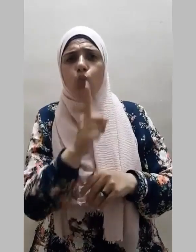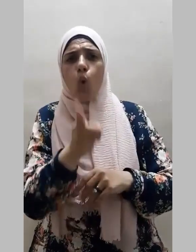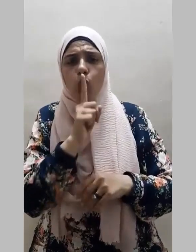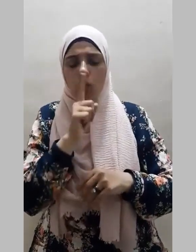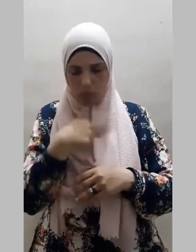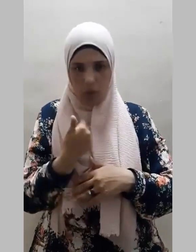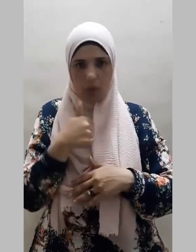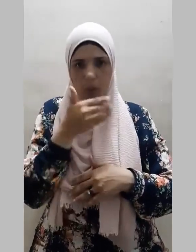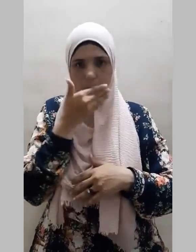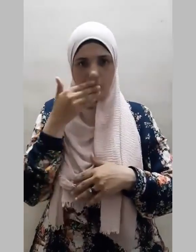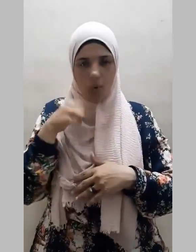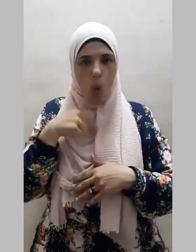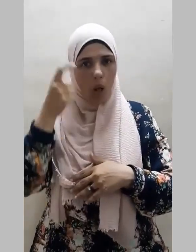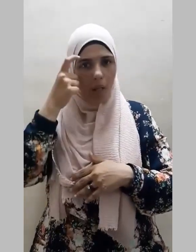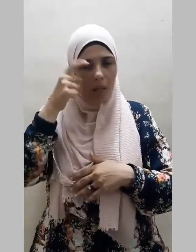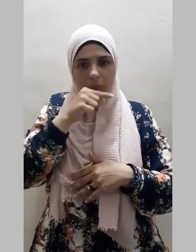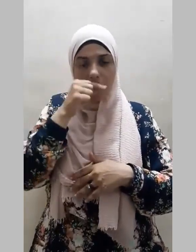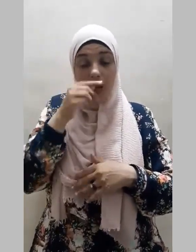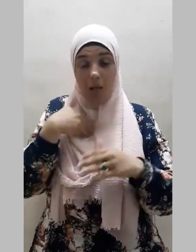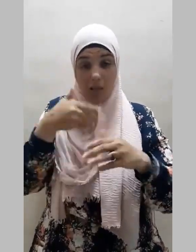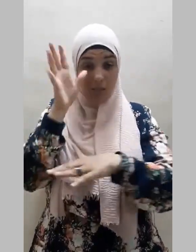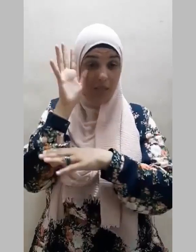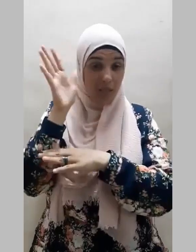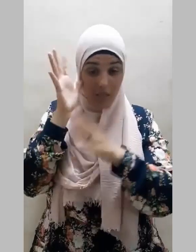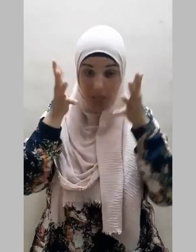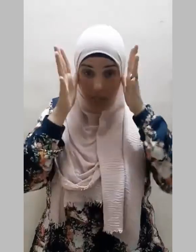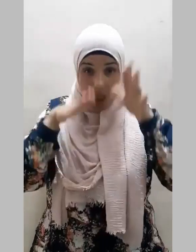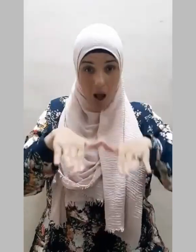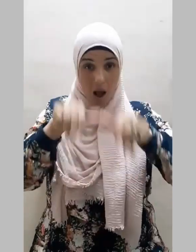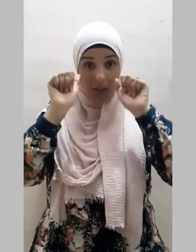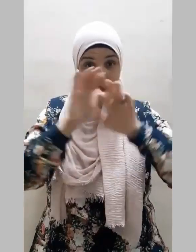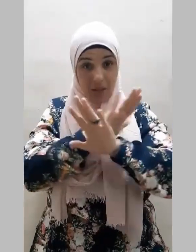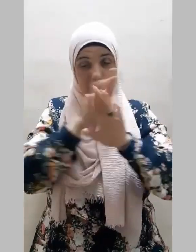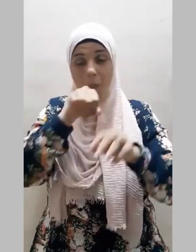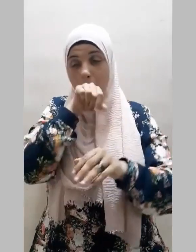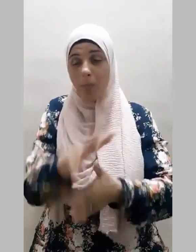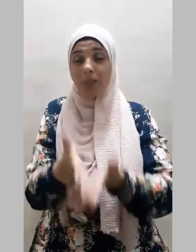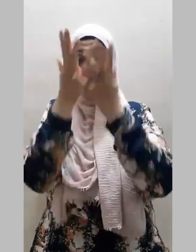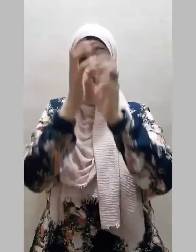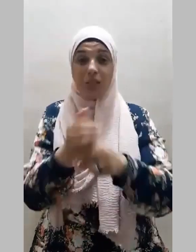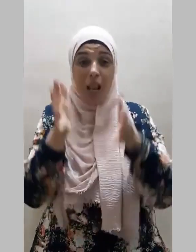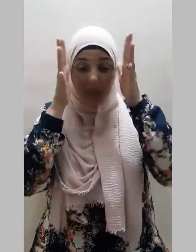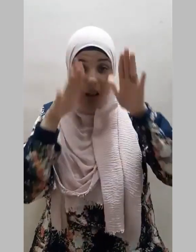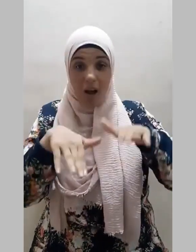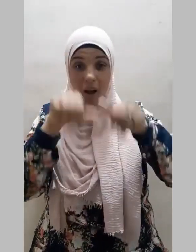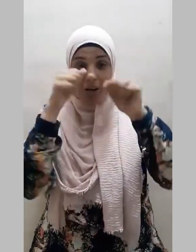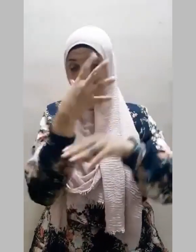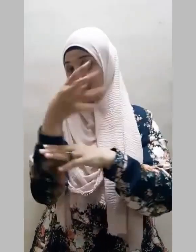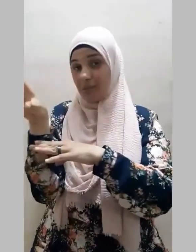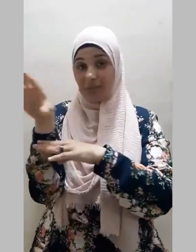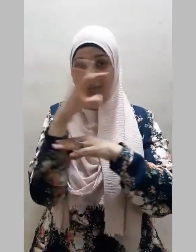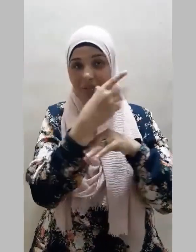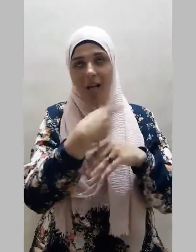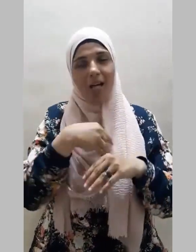فلما صلّى رسول الله صلى الله عليه وسلم فبأبي هو وأمي